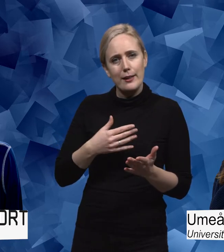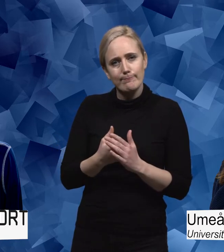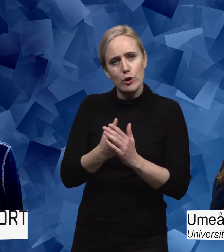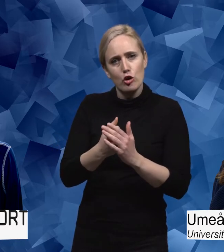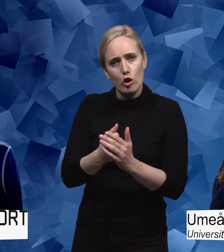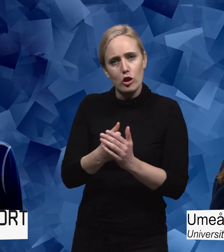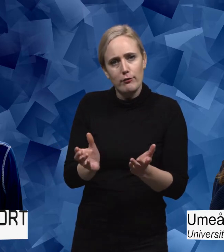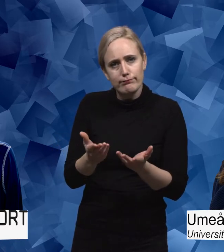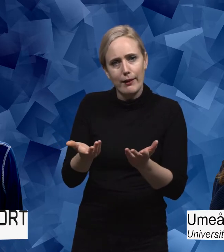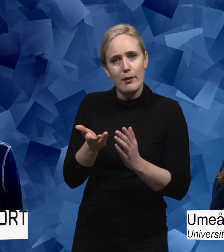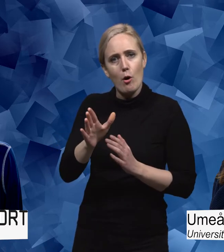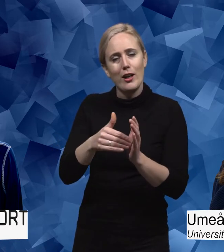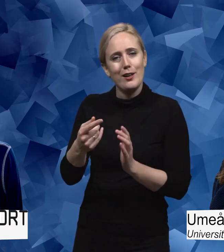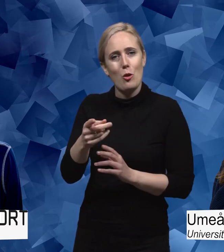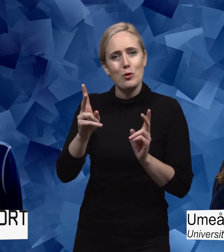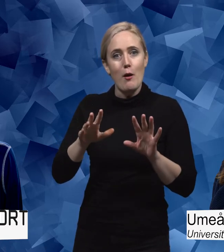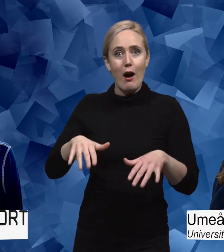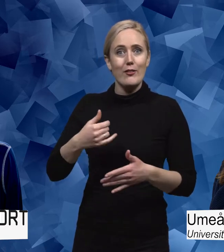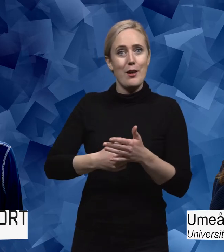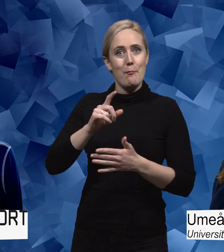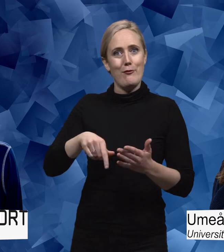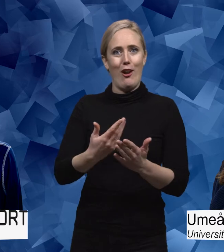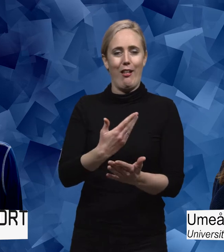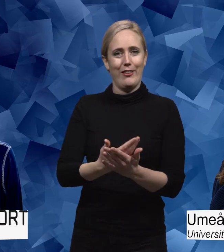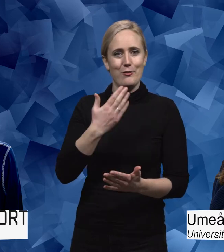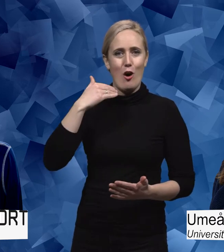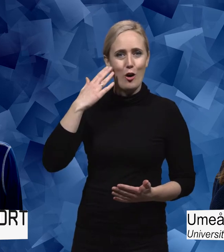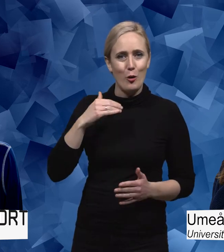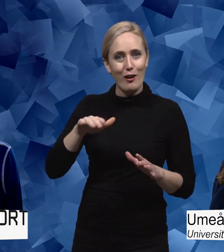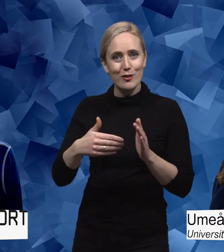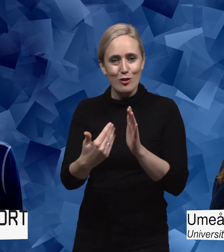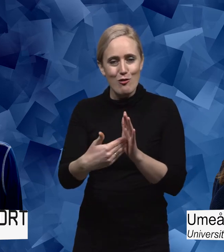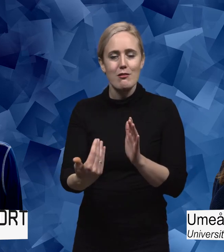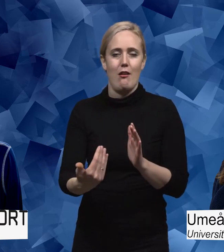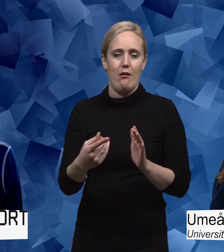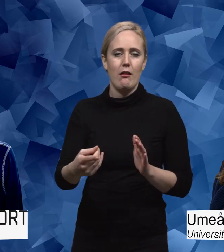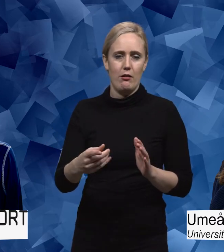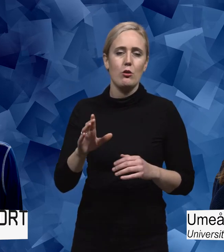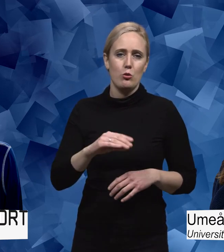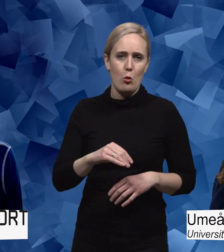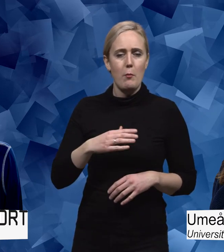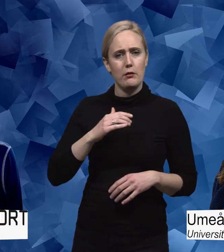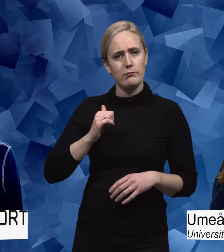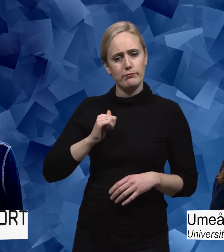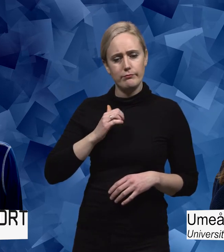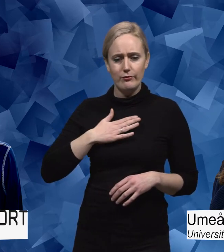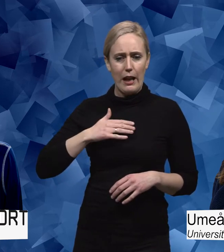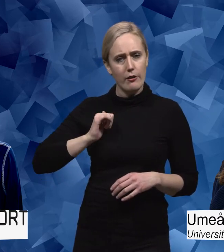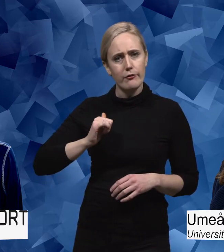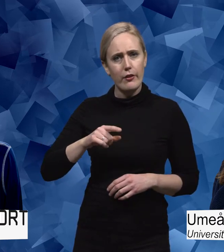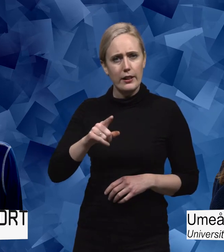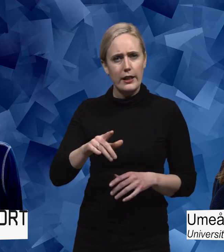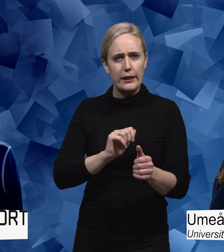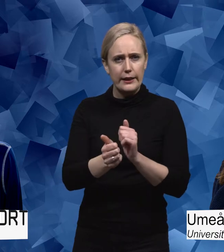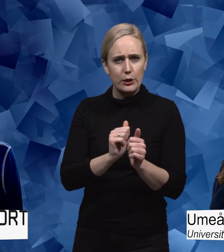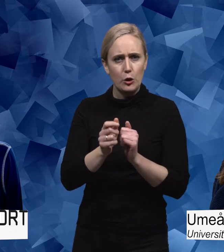hade kämpat för nationen och så vidare och kanske då skadas på kuppen. Så använde man idrotten som ett sätt att både rehabilitera